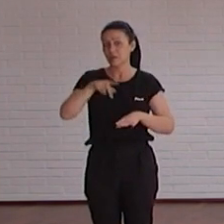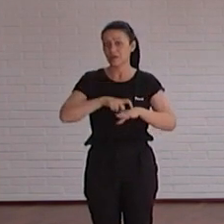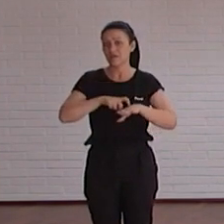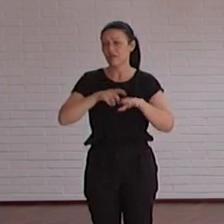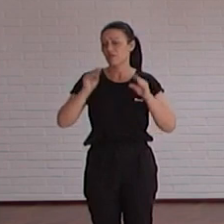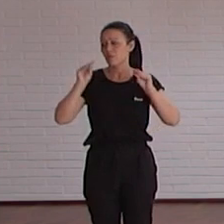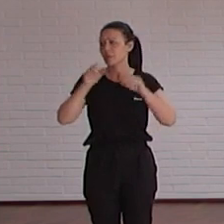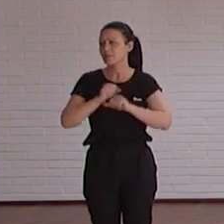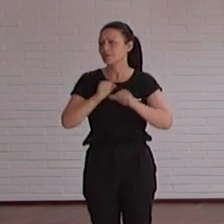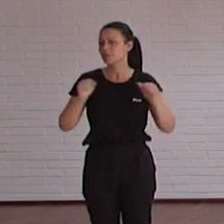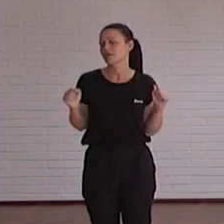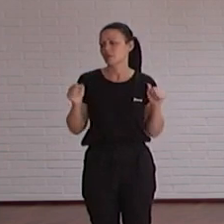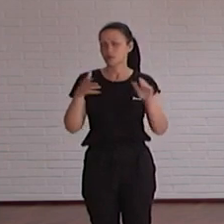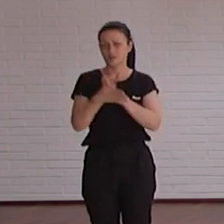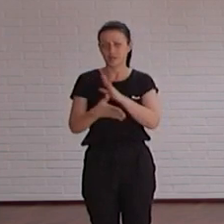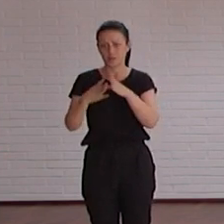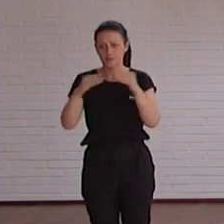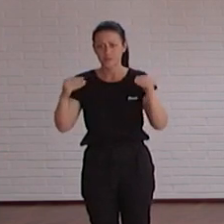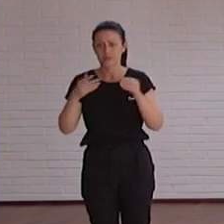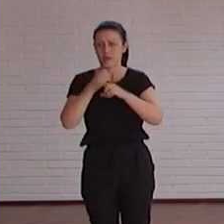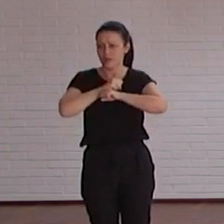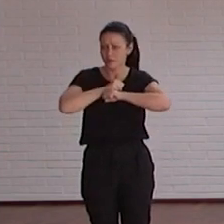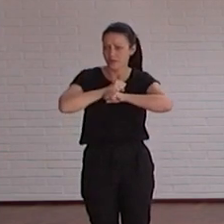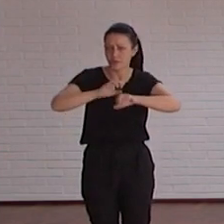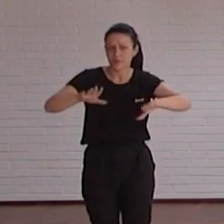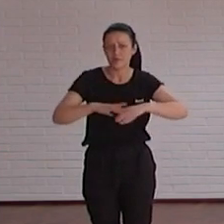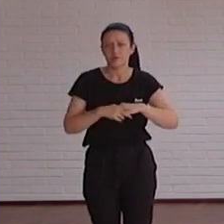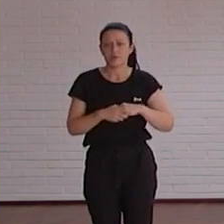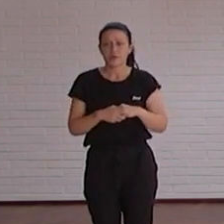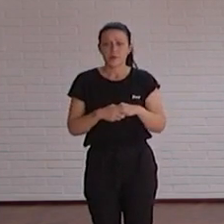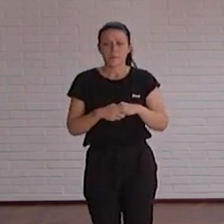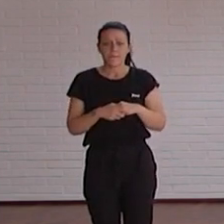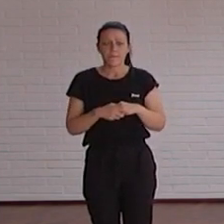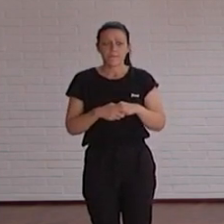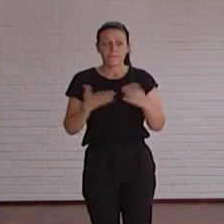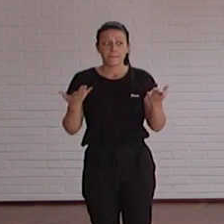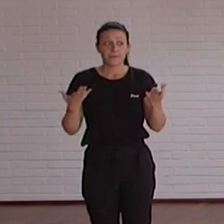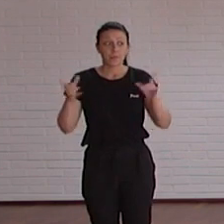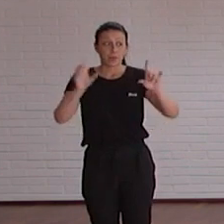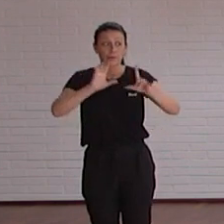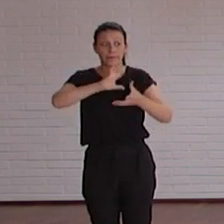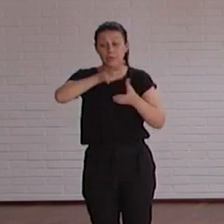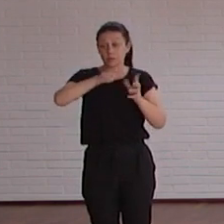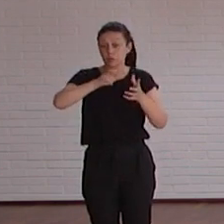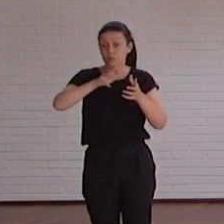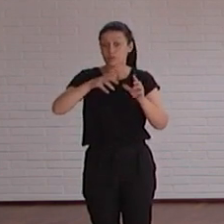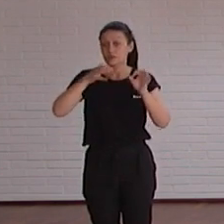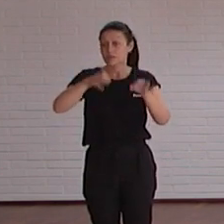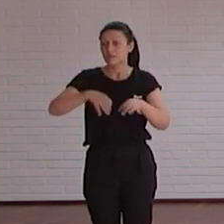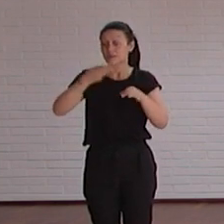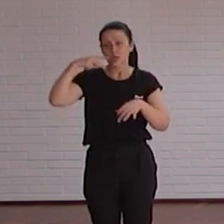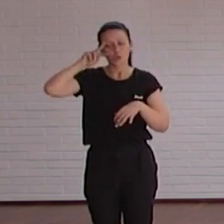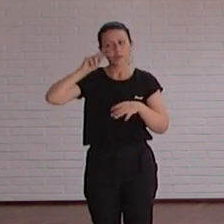formativo que tenemos como universidad esa divulgación que tenemos que ir haciendo y a los medios de comunicación remitirle siempre a los